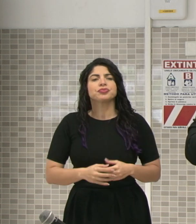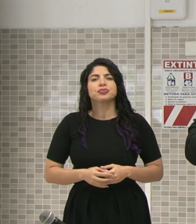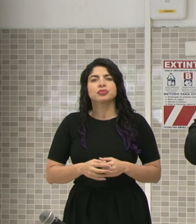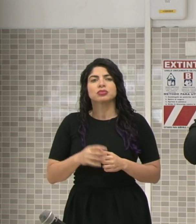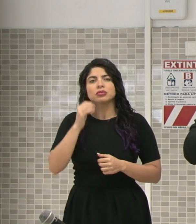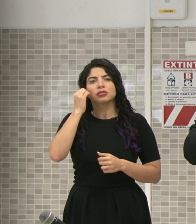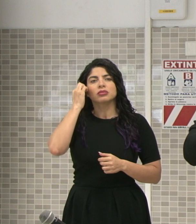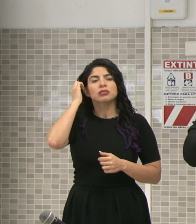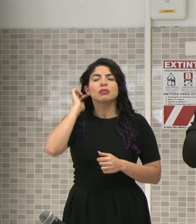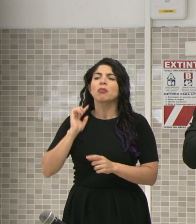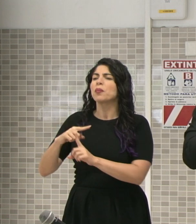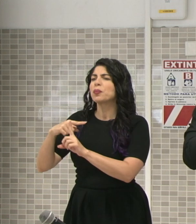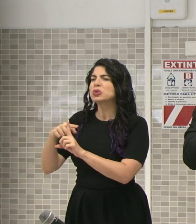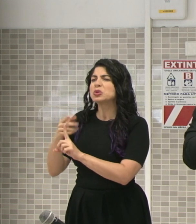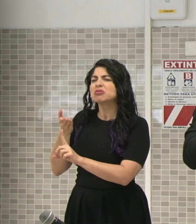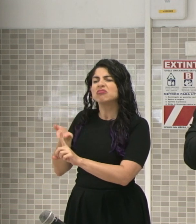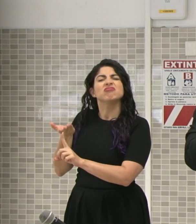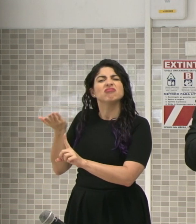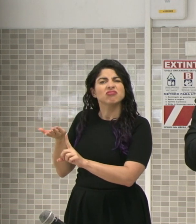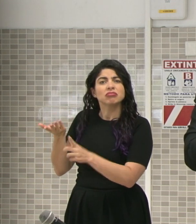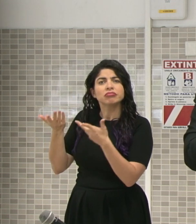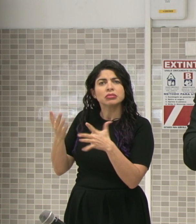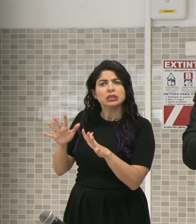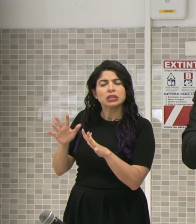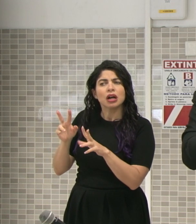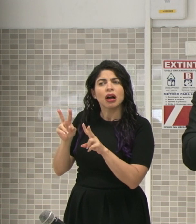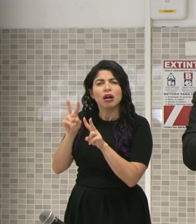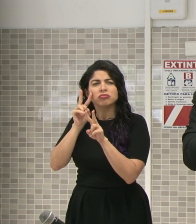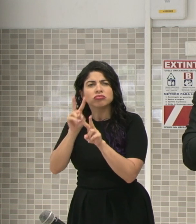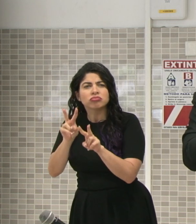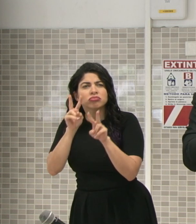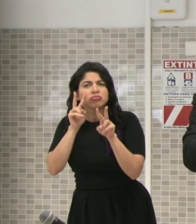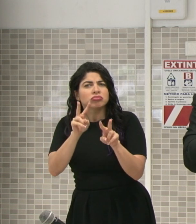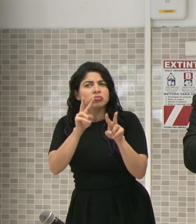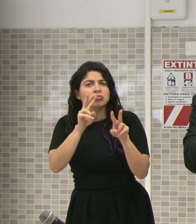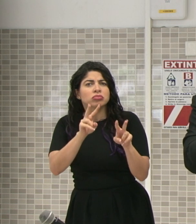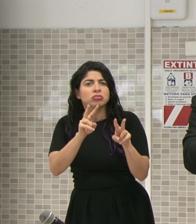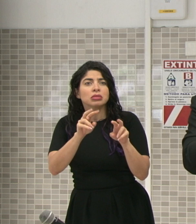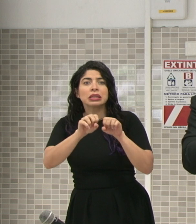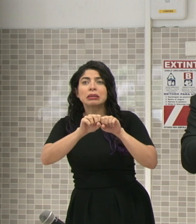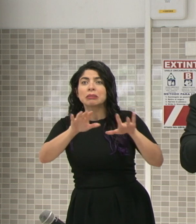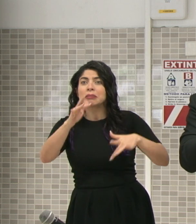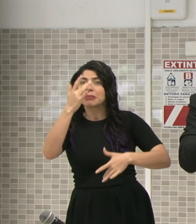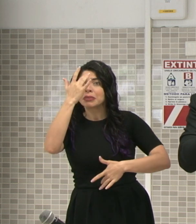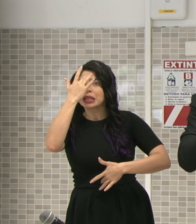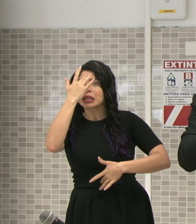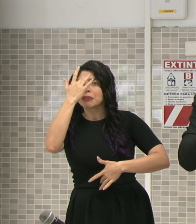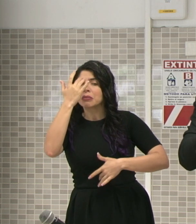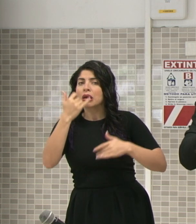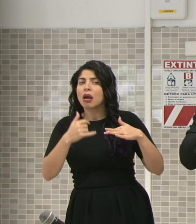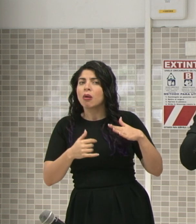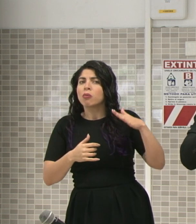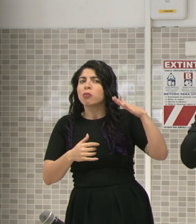Cosas positivas. Entonces, hemos visto cómo entramos en un periodo en la pandemia donde